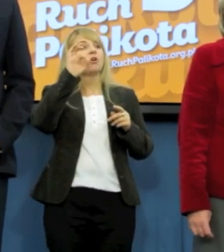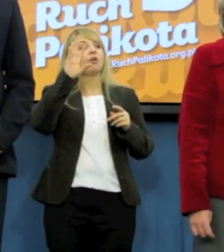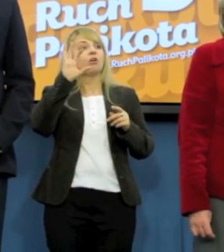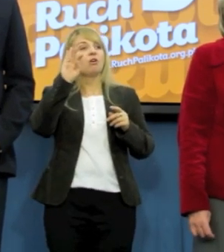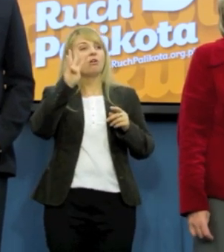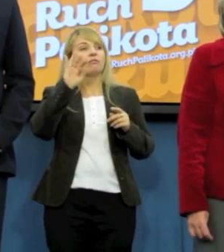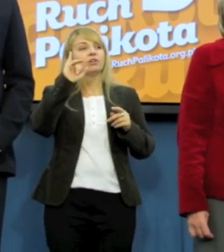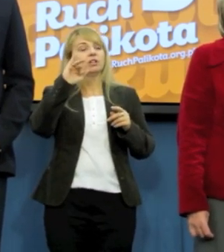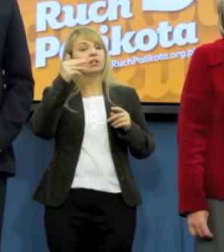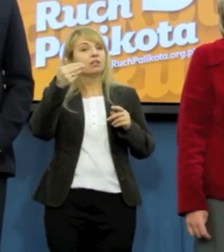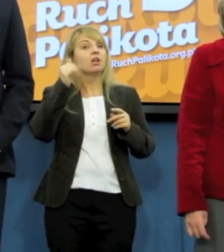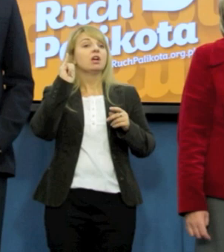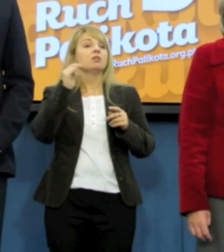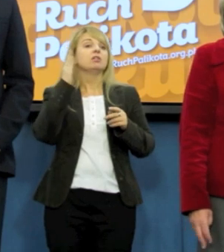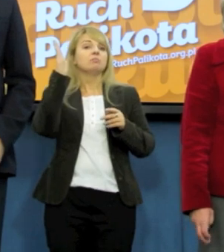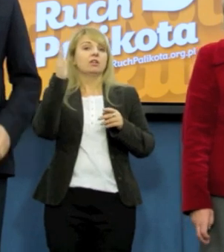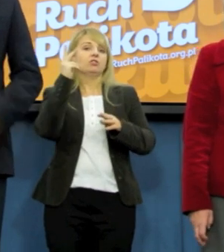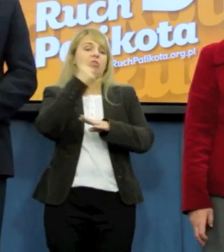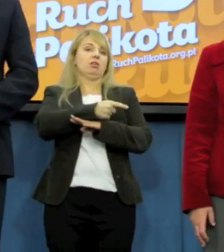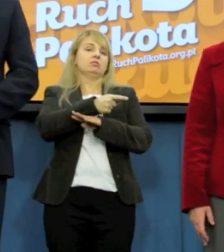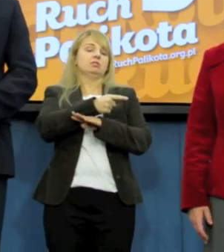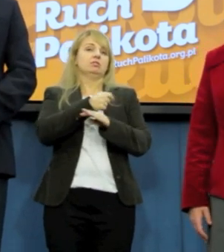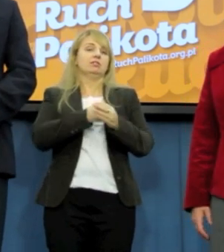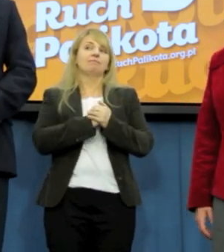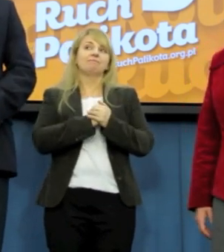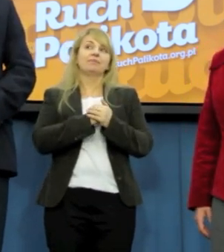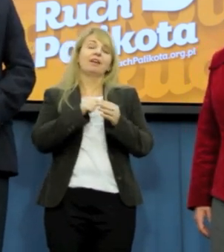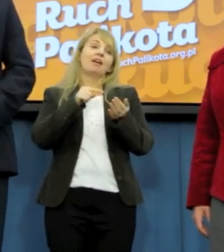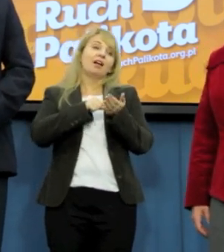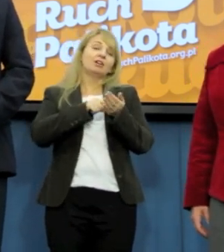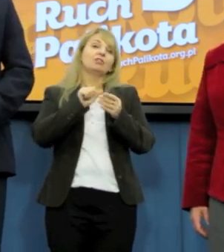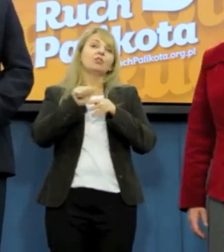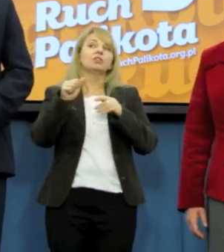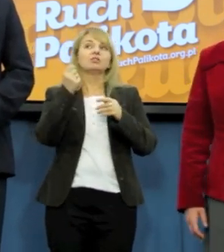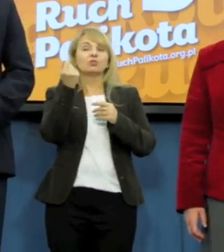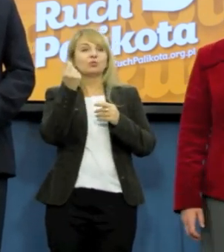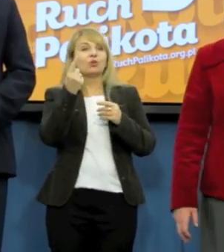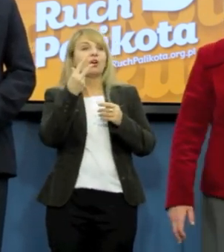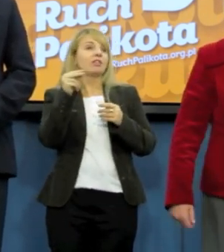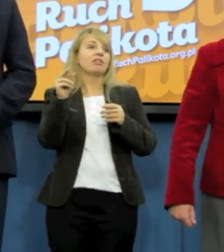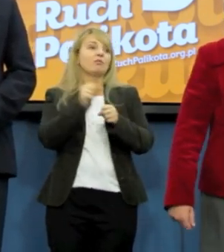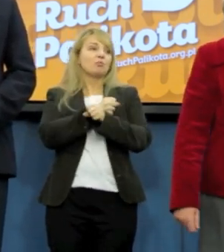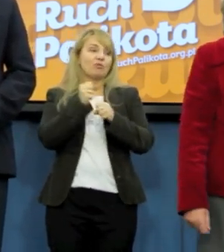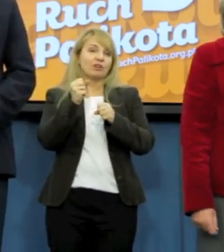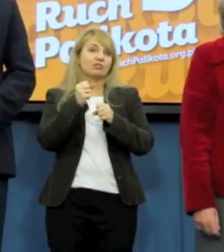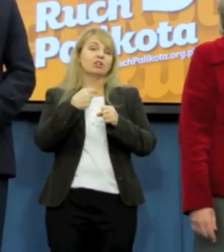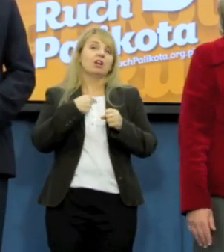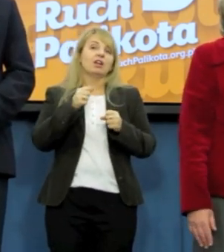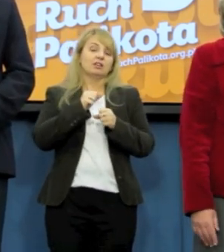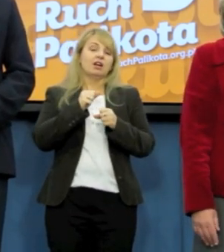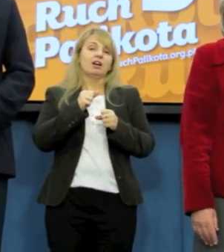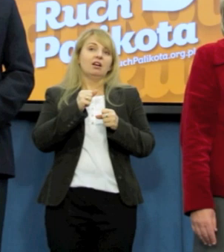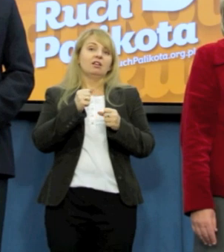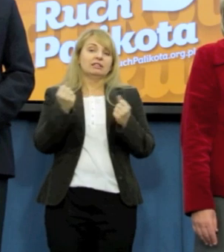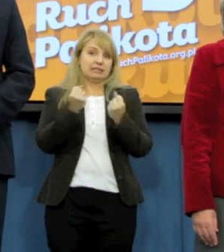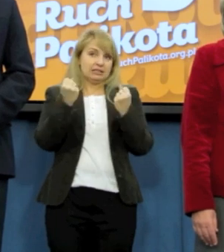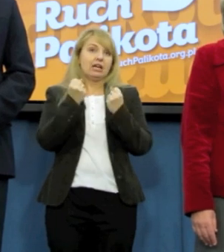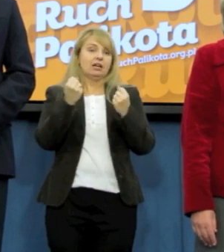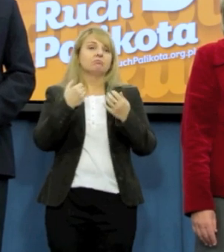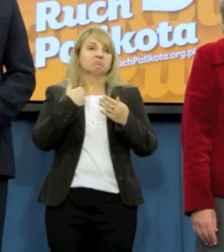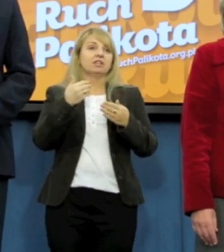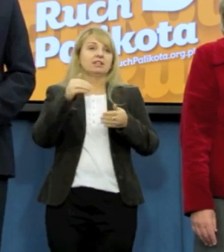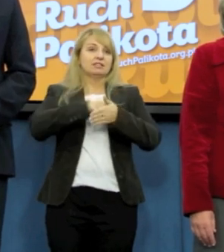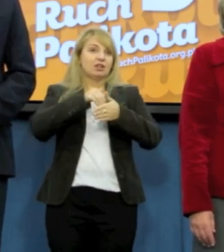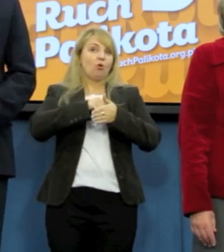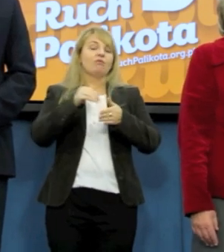jak pan odbiera takie tłumaczenie. To jest trochę, niestety, niepoważne. Staram się zachować przyjazne stosunki z